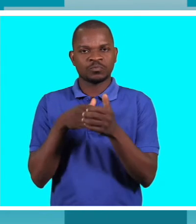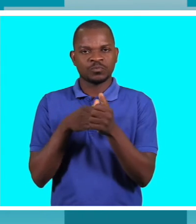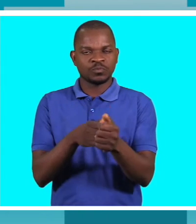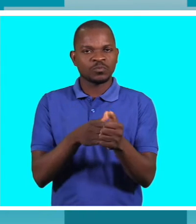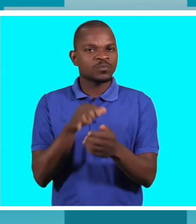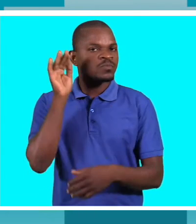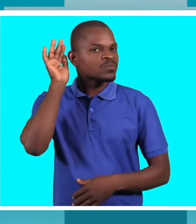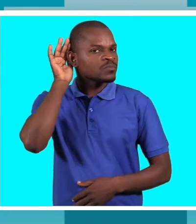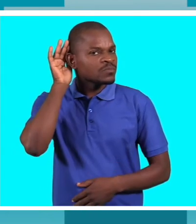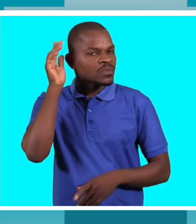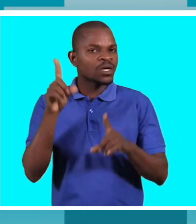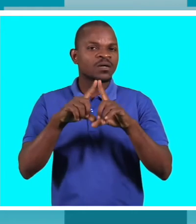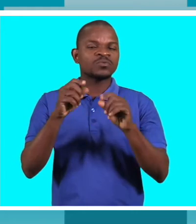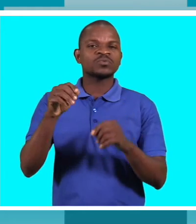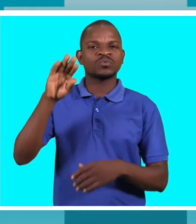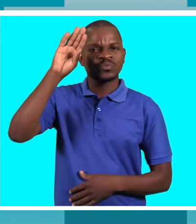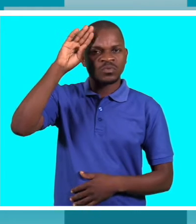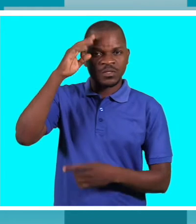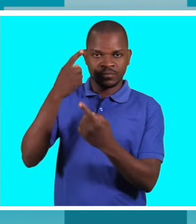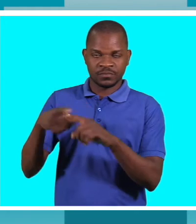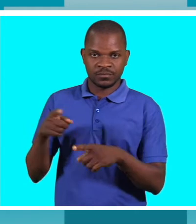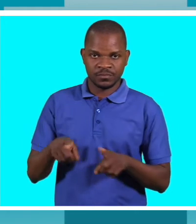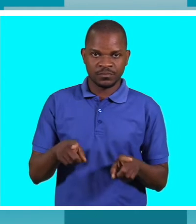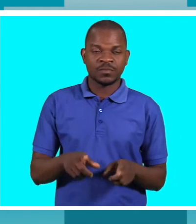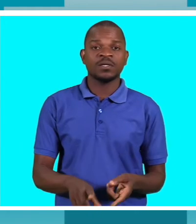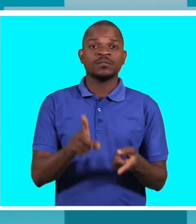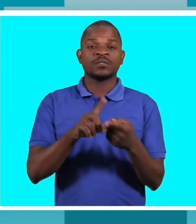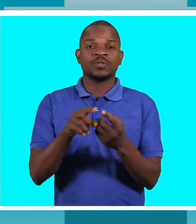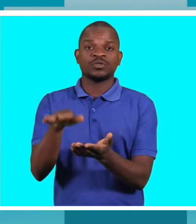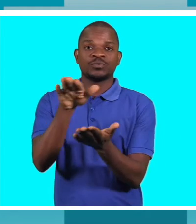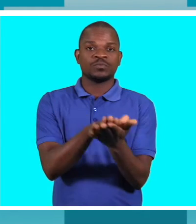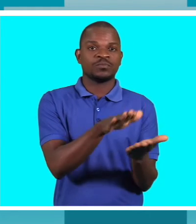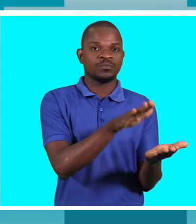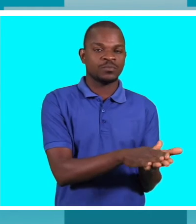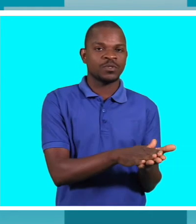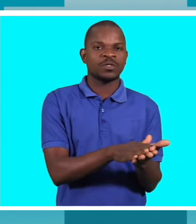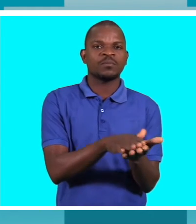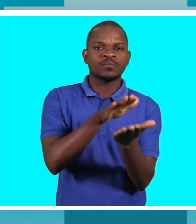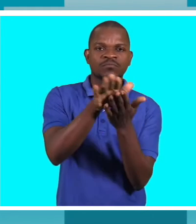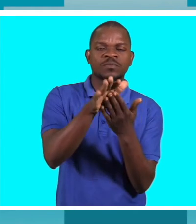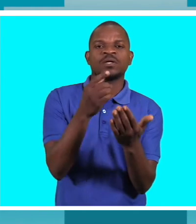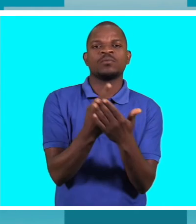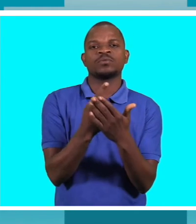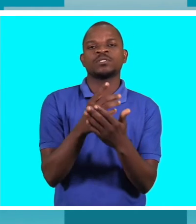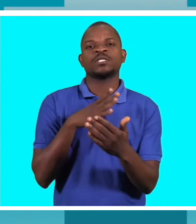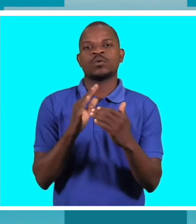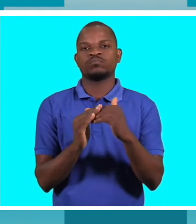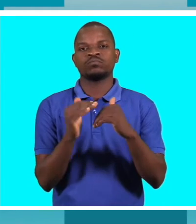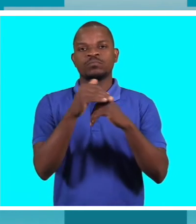sobre esta doença, e não só que os locais também de sensibilização sejam acessíveis, nos casos para pessoas com